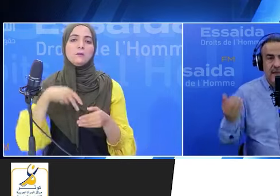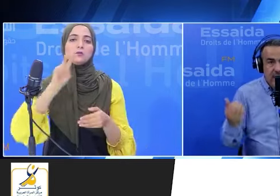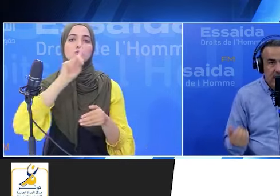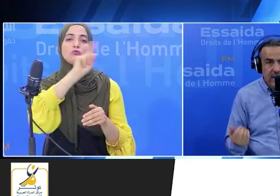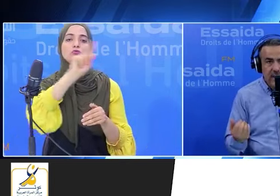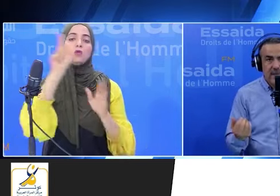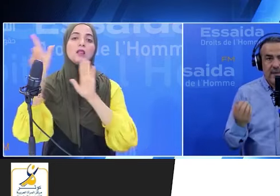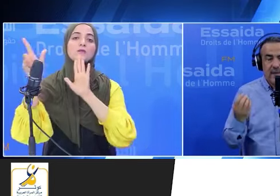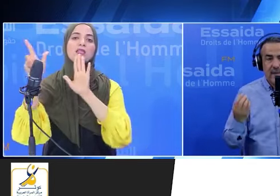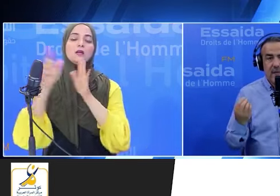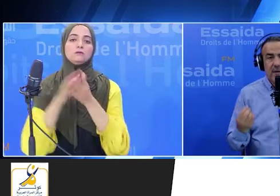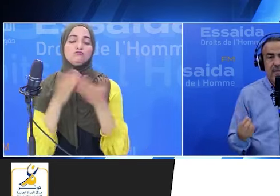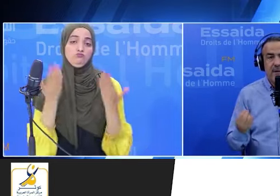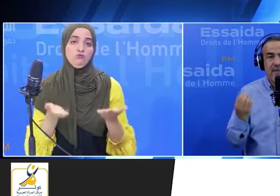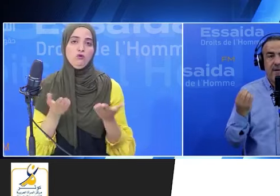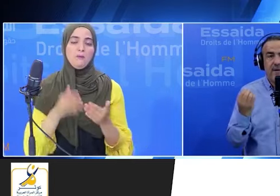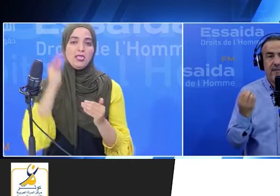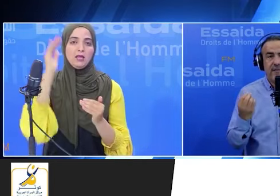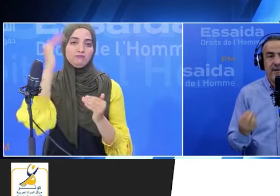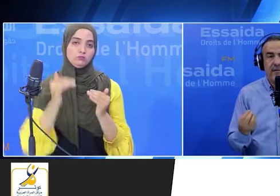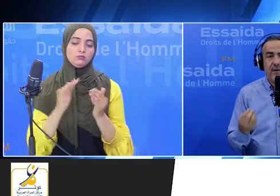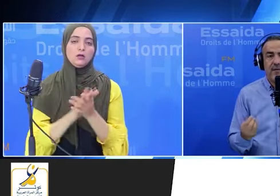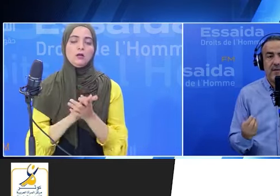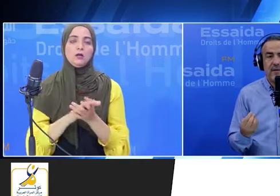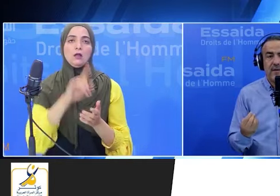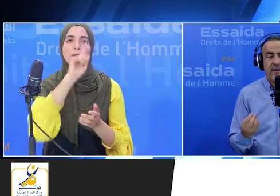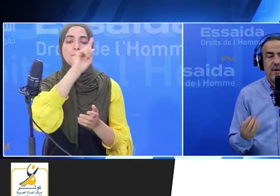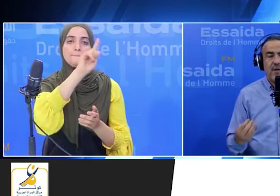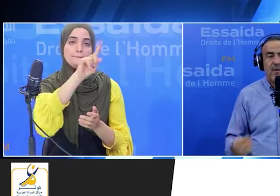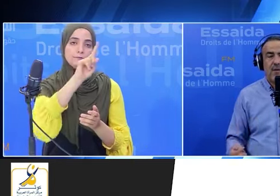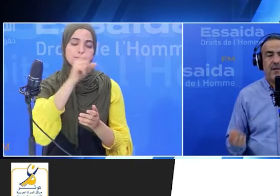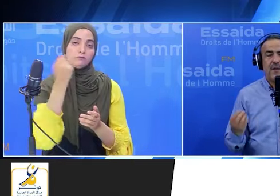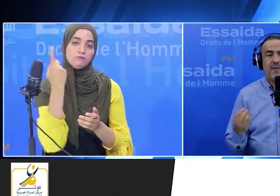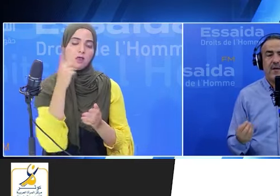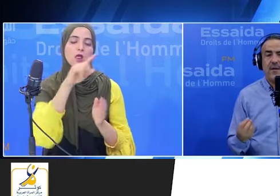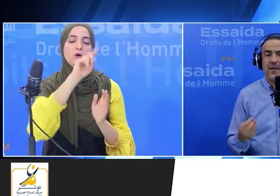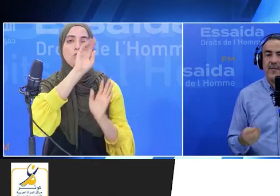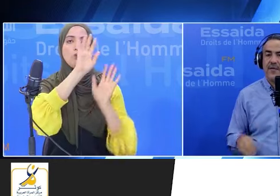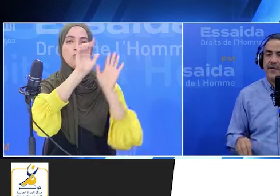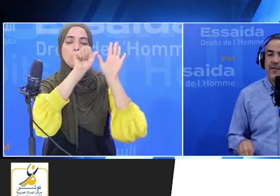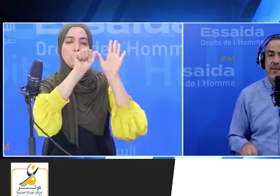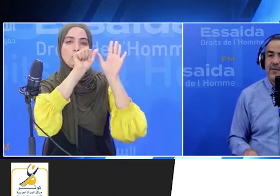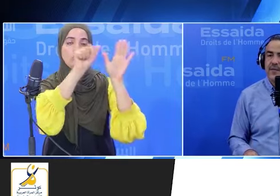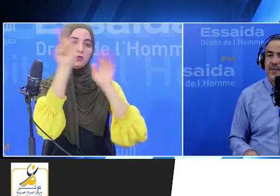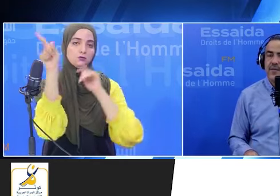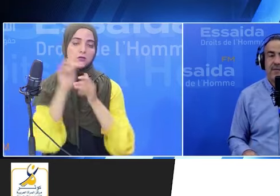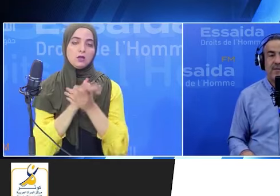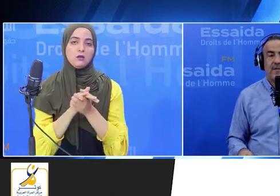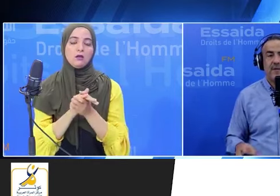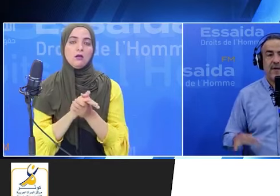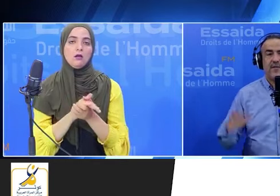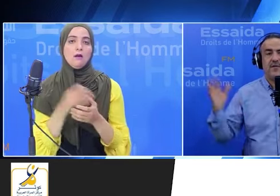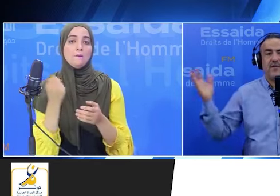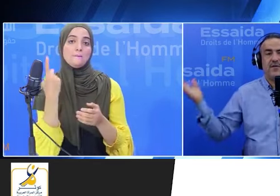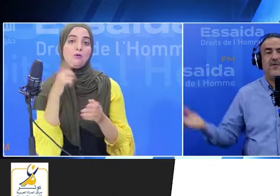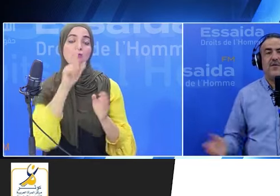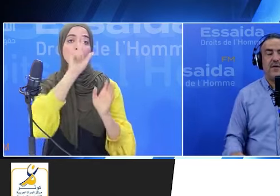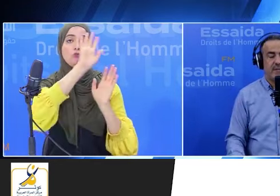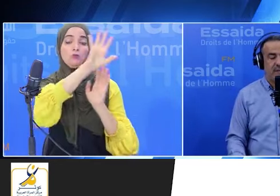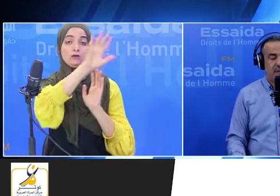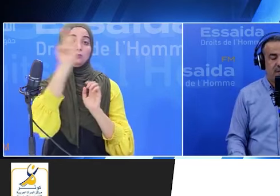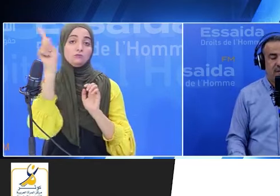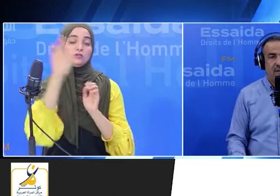توهبت ولا البرنامان فيه مية وواحدة وستين وقلنا مية وواحدة وخمسين فيه تونس يعني تونس